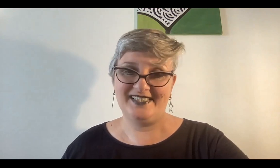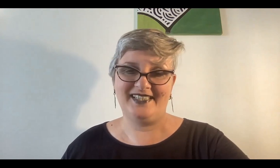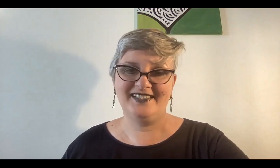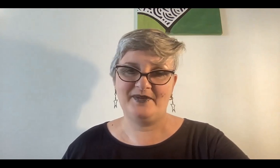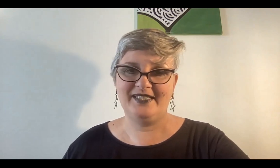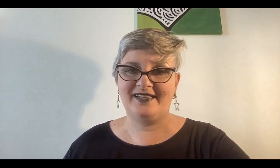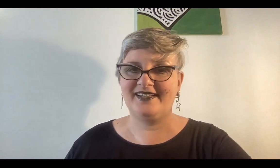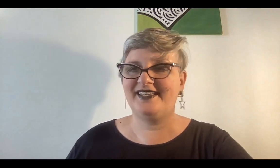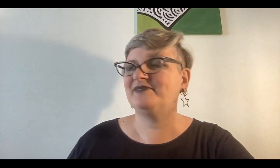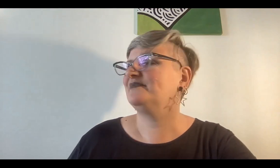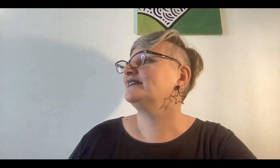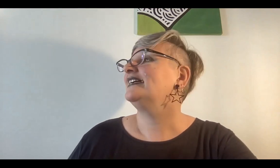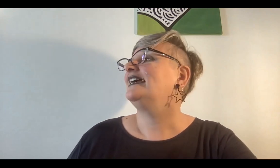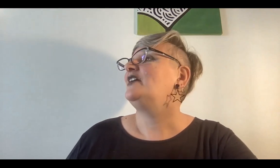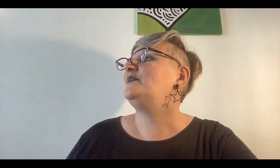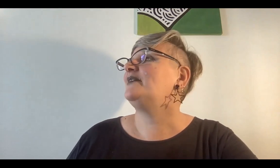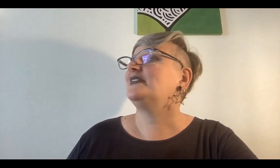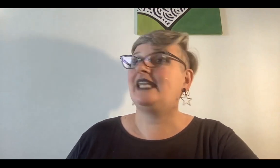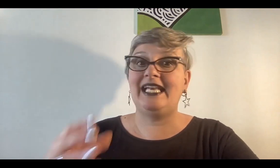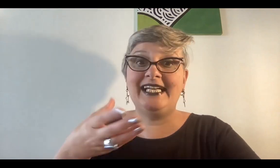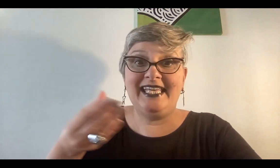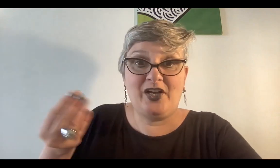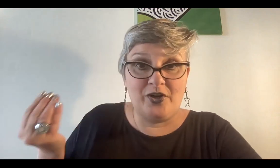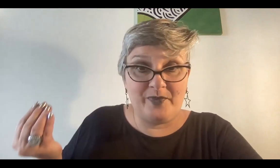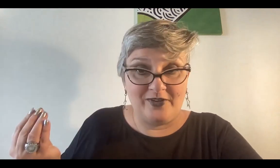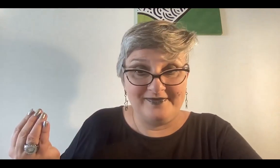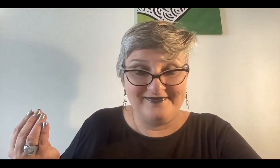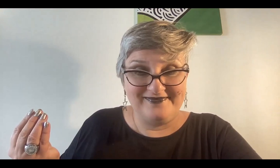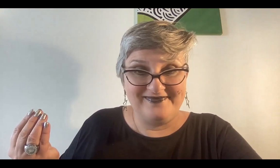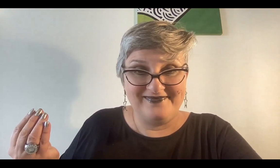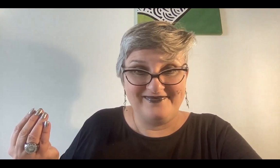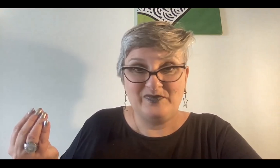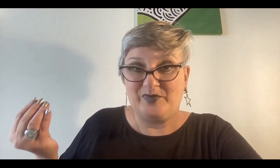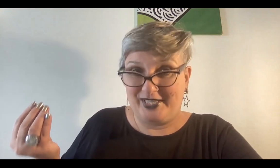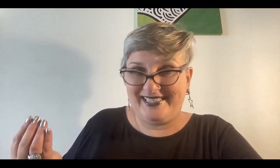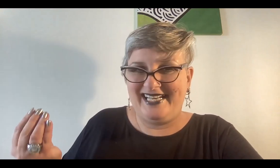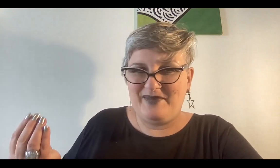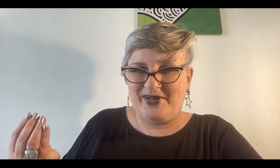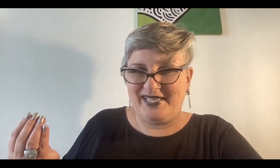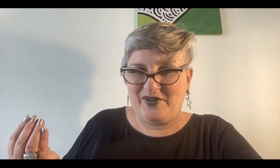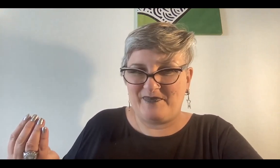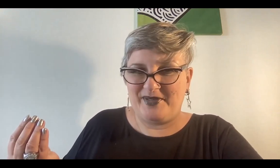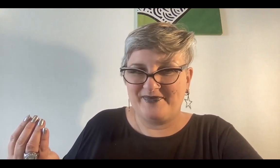necesitas saber esta energía, bien, que es la energía de Scorpio, porque está en la época de Scorpio,